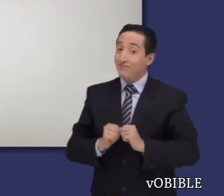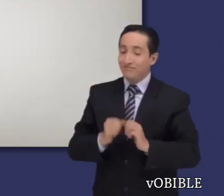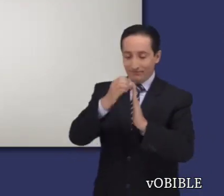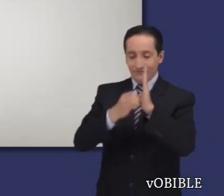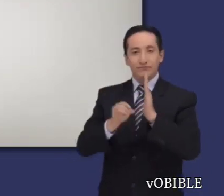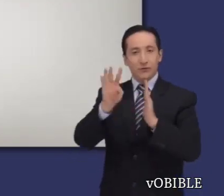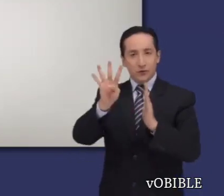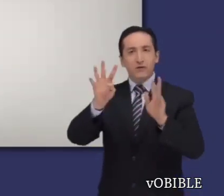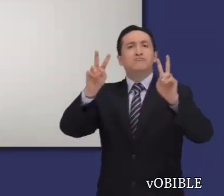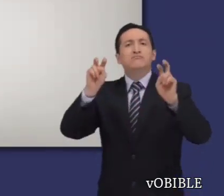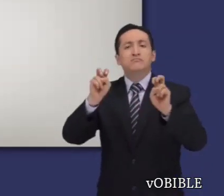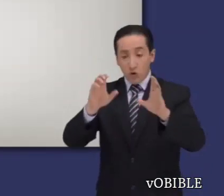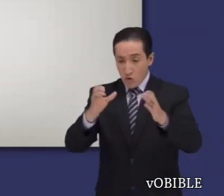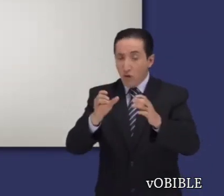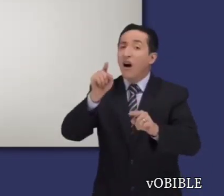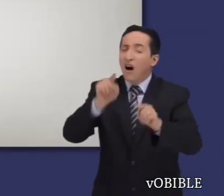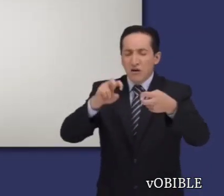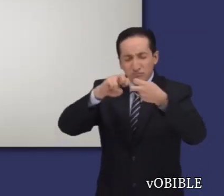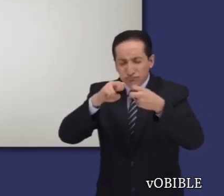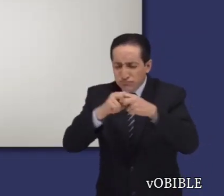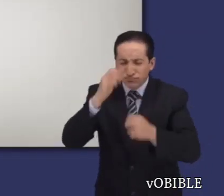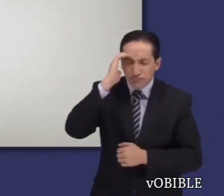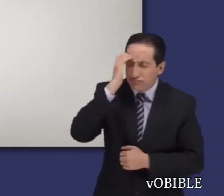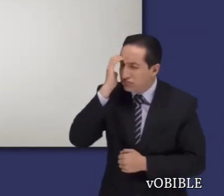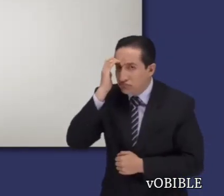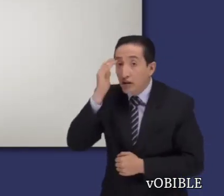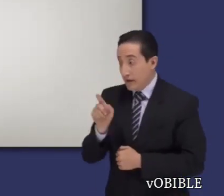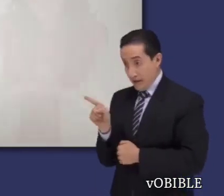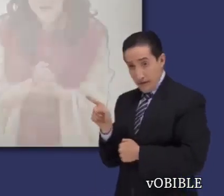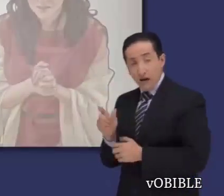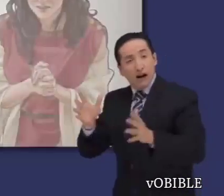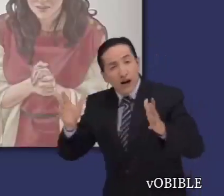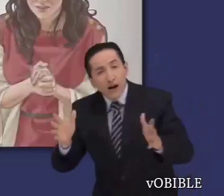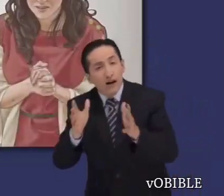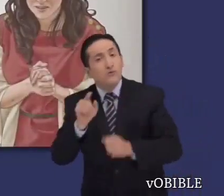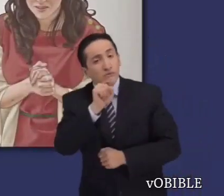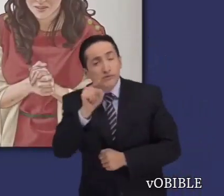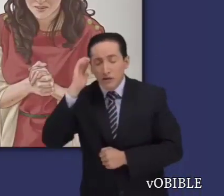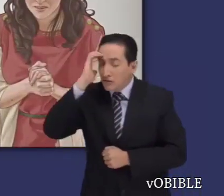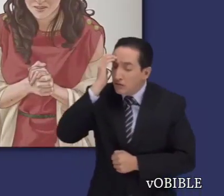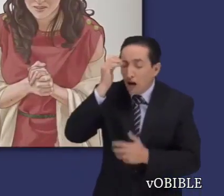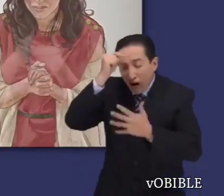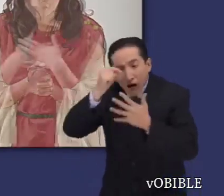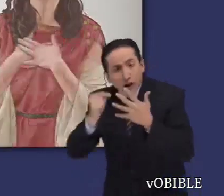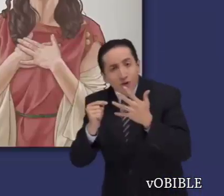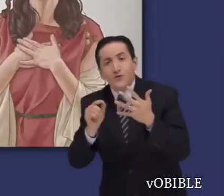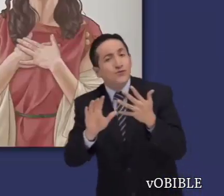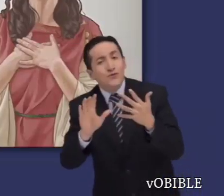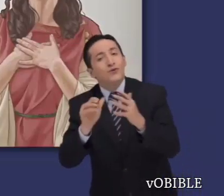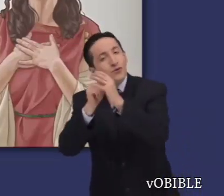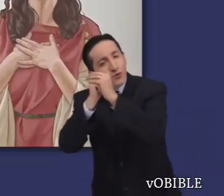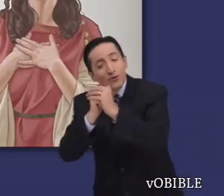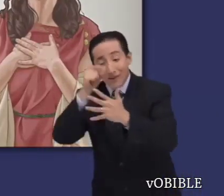En el capítulo 4, aconseja a los filipenses que no se inquieten por nada y que busquen la paz de Dios mediante la